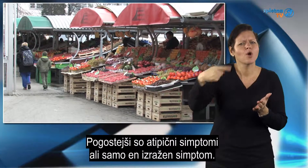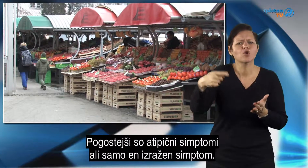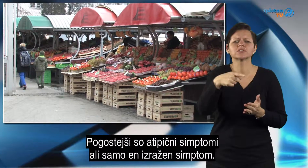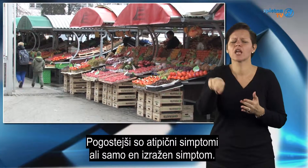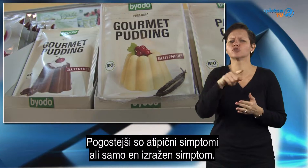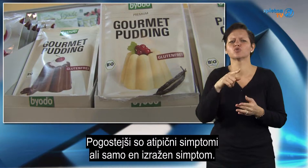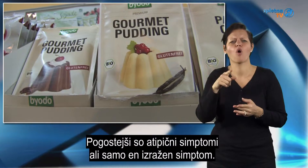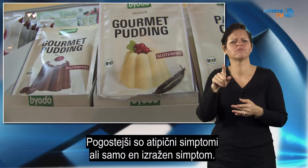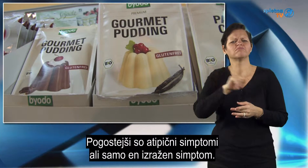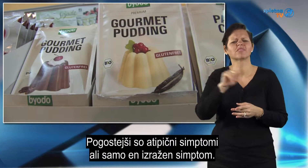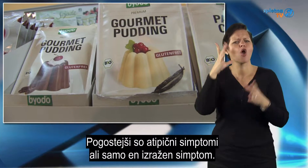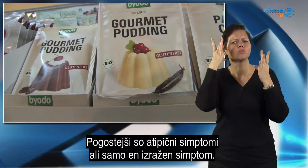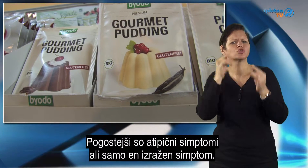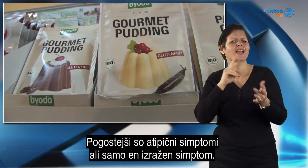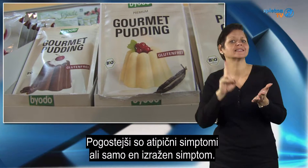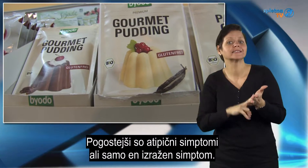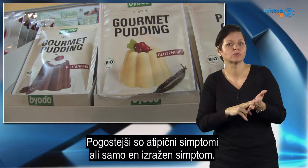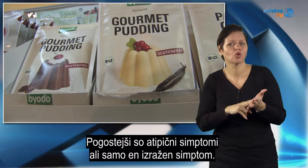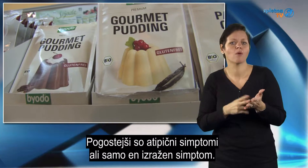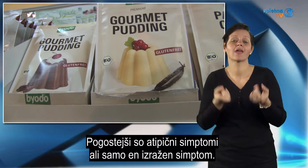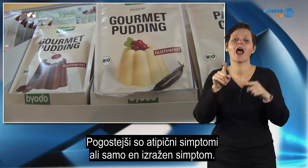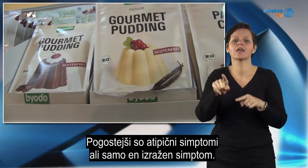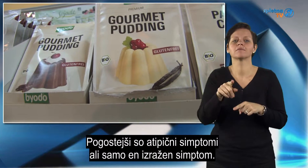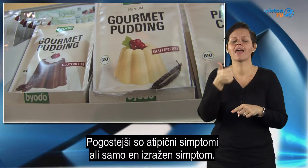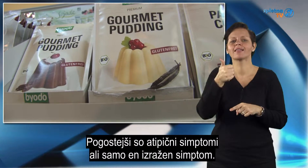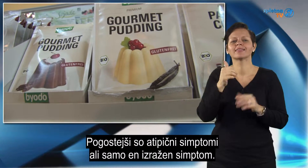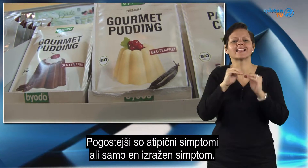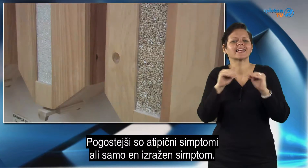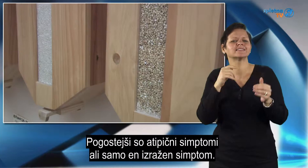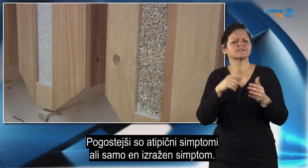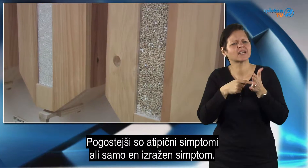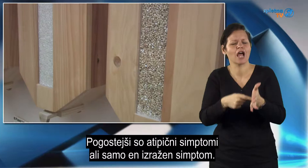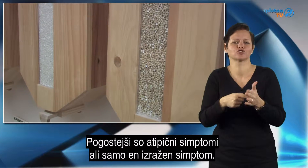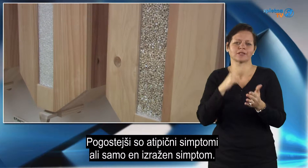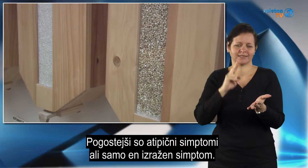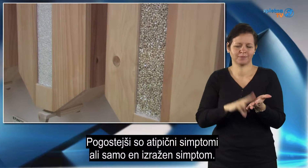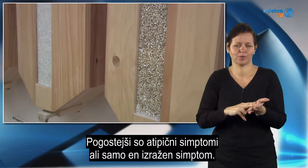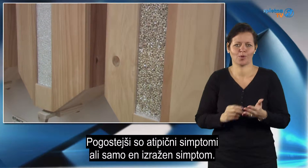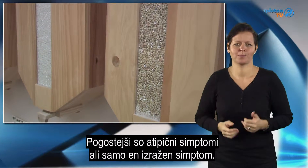Pogostejši so atipični simptomi ali samo en izražen simptom.